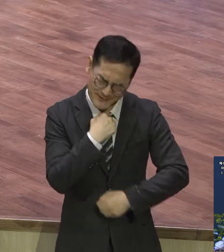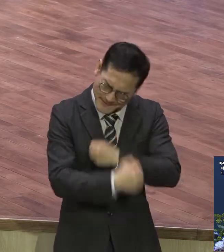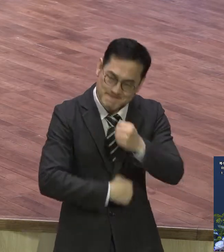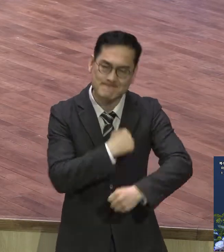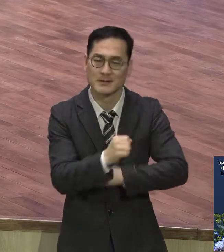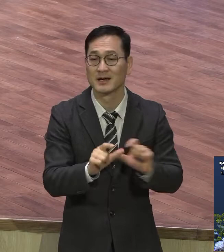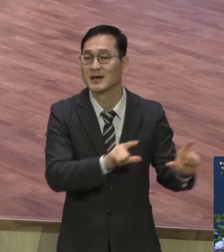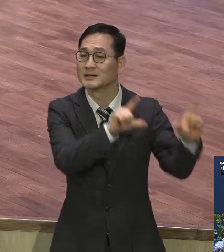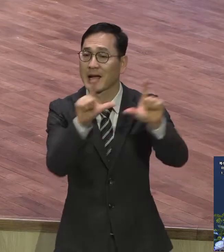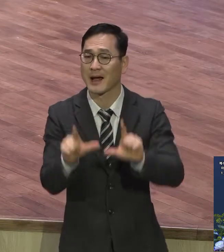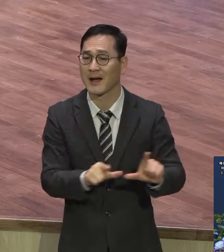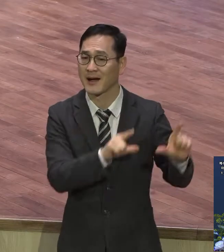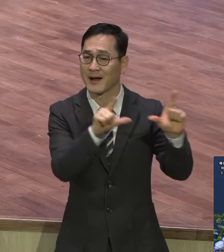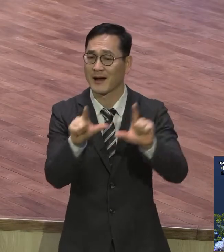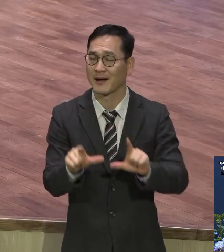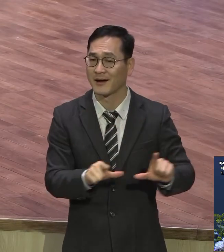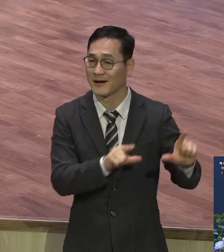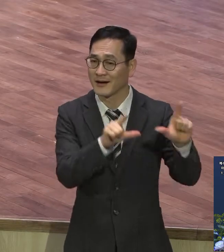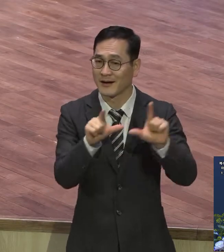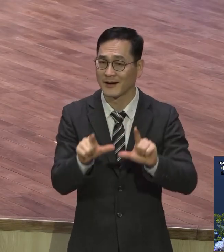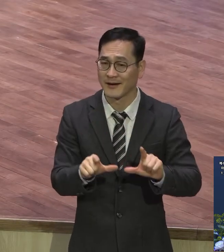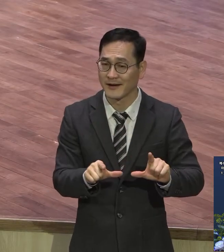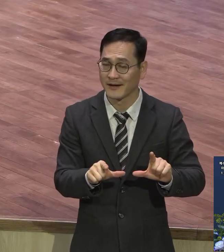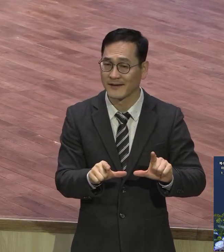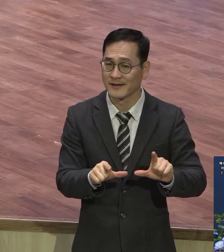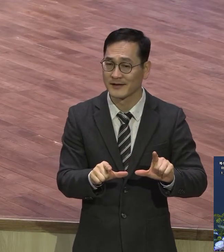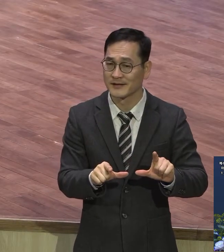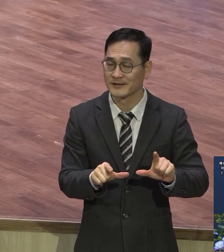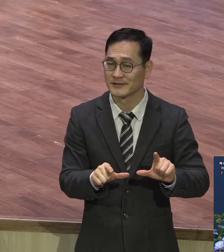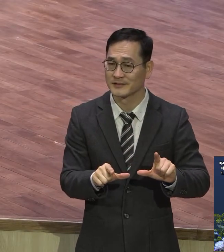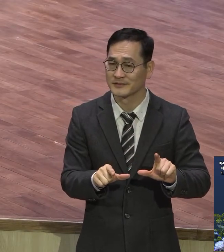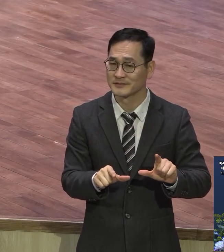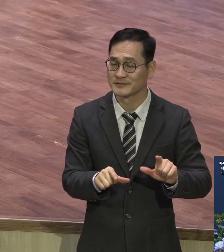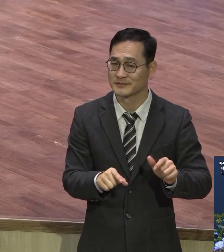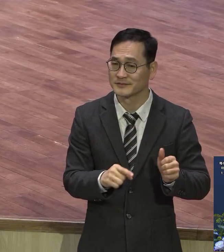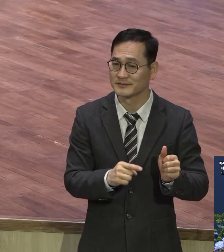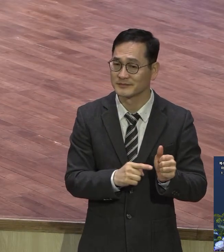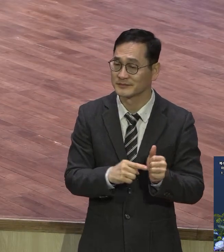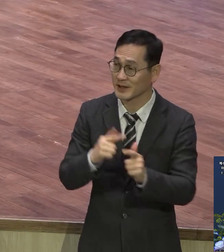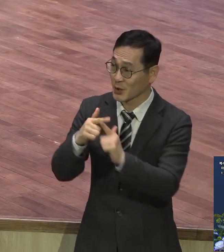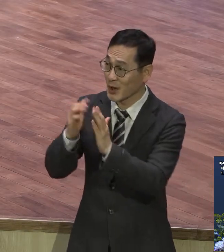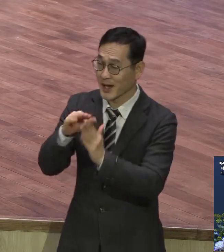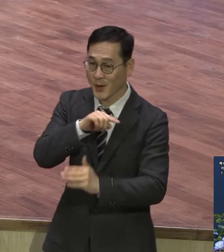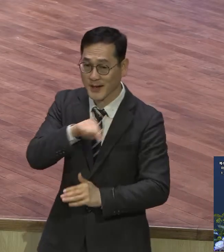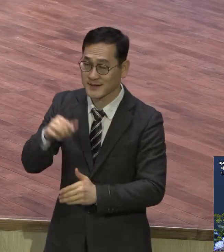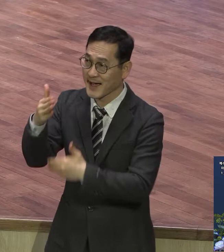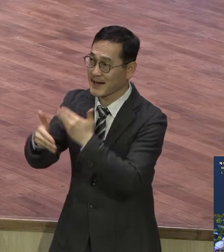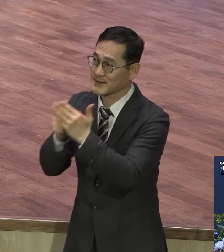주관대로 쫙 그려 나갔던 사람이 교회에 나와서 하나님의 말씀을 듣고